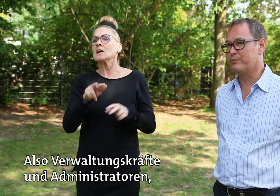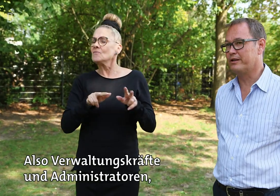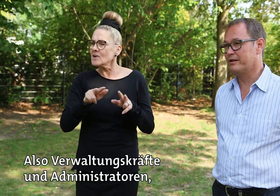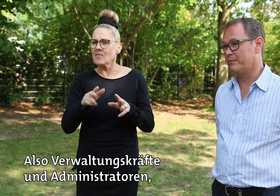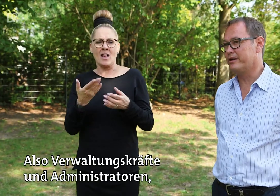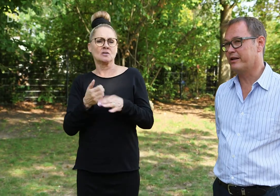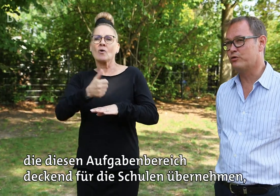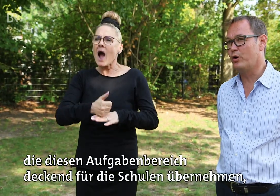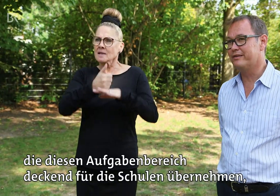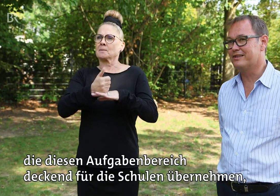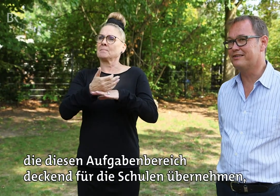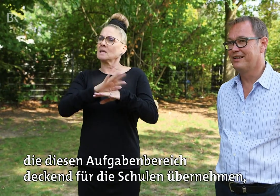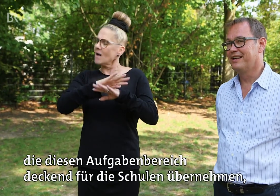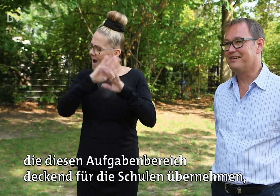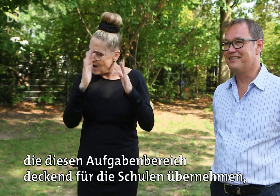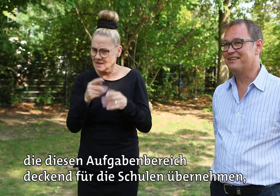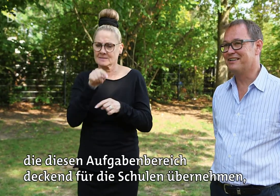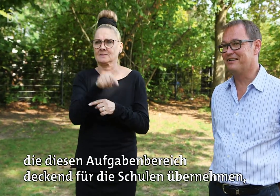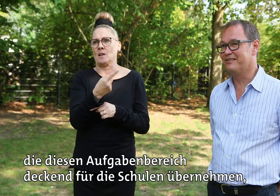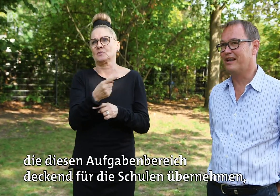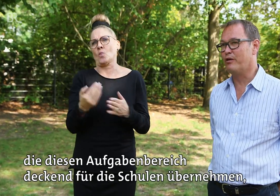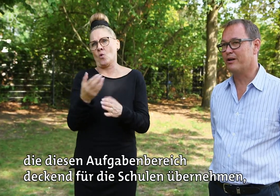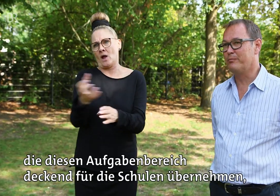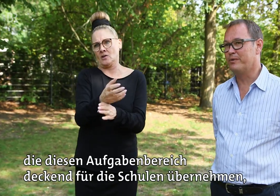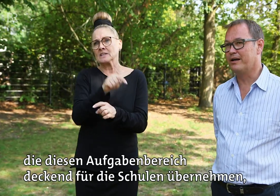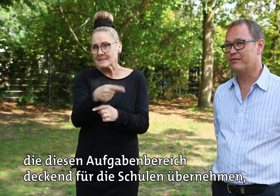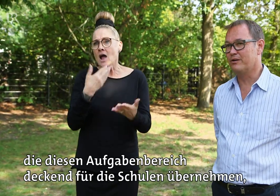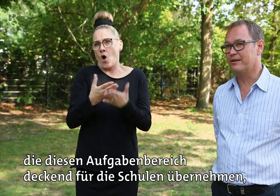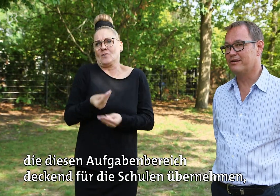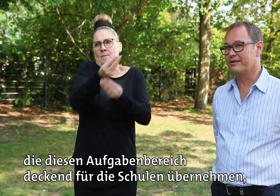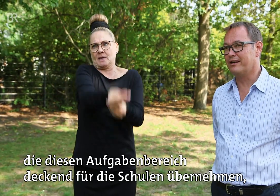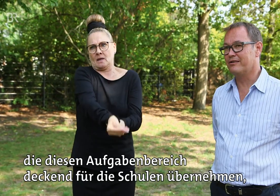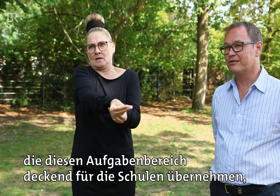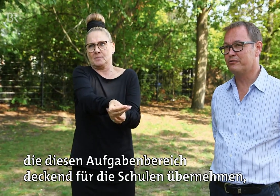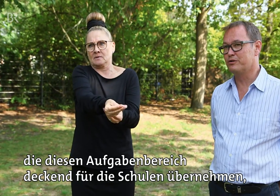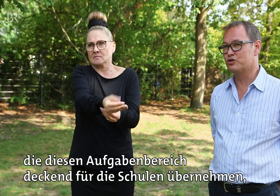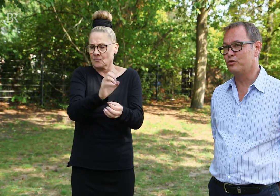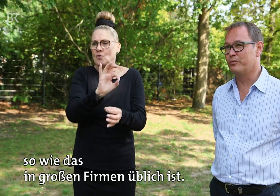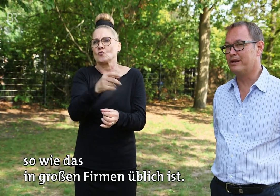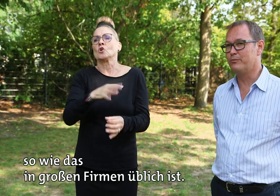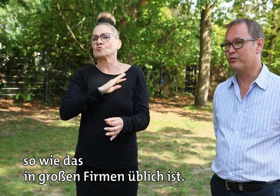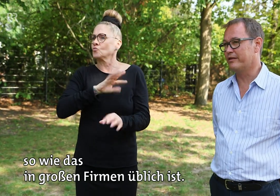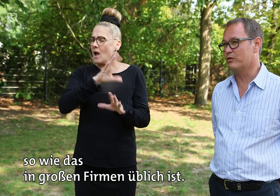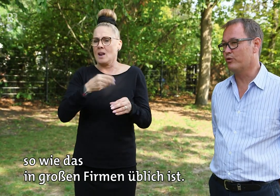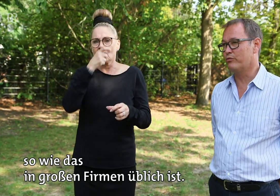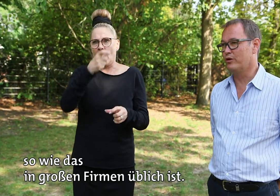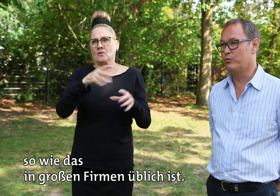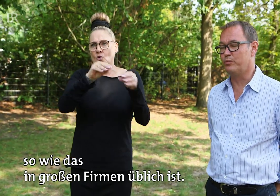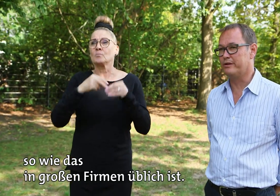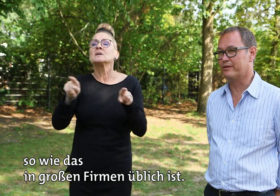Administratoren sind, die diesen Aufgabenbereich wirklich deckend für eine Schule übernehmen, so wie das in großen Firmen üblich ist.